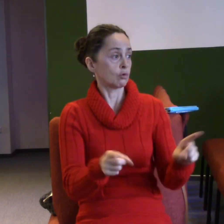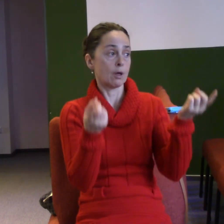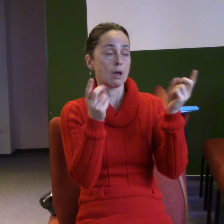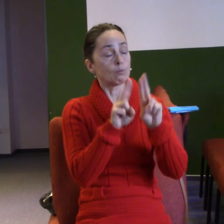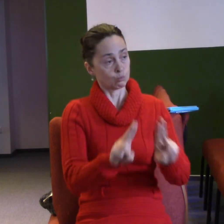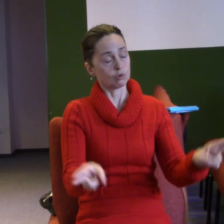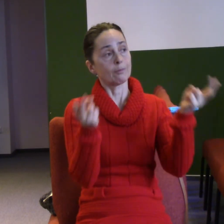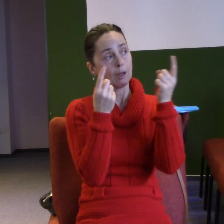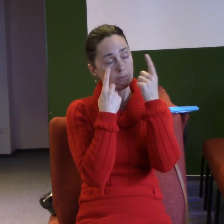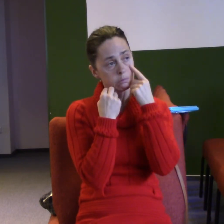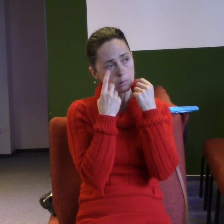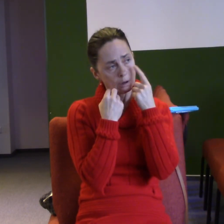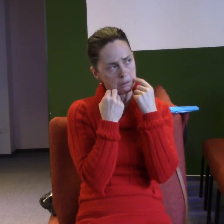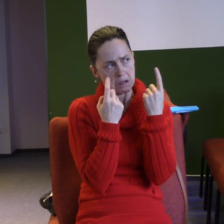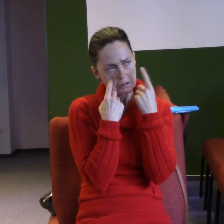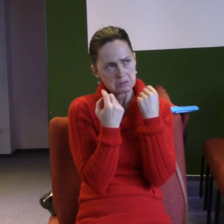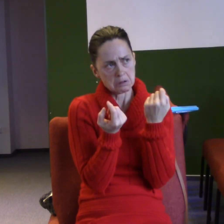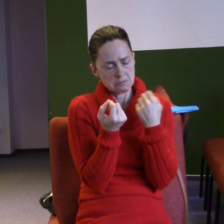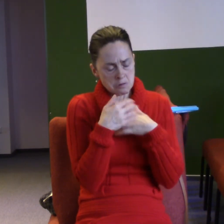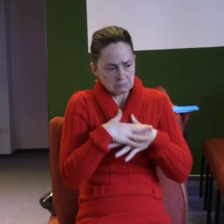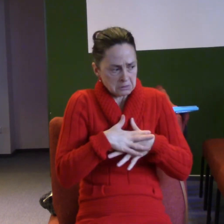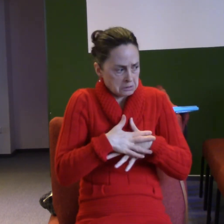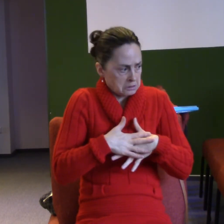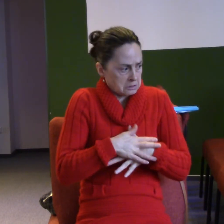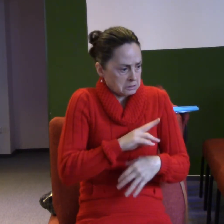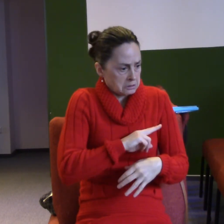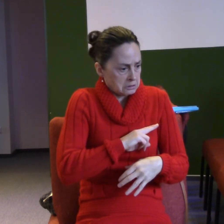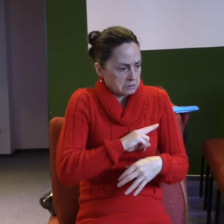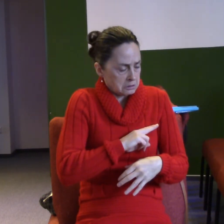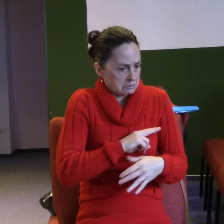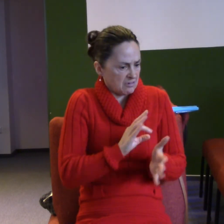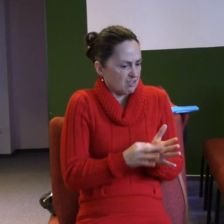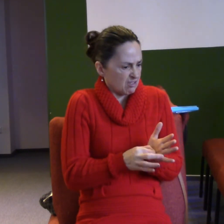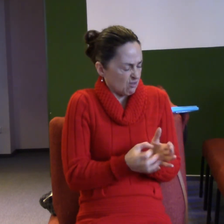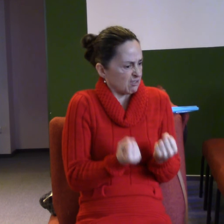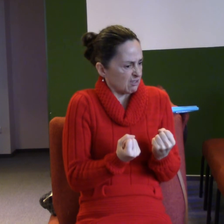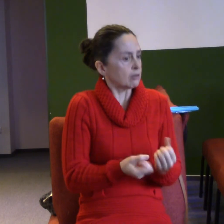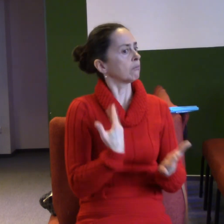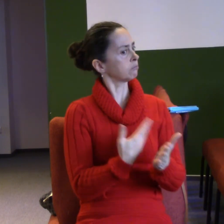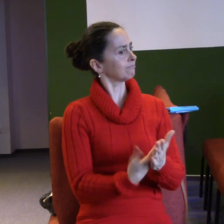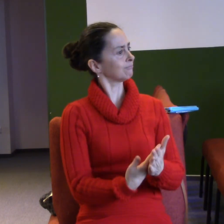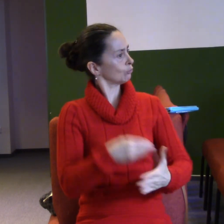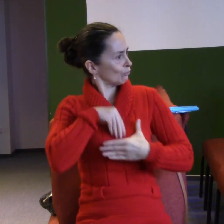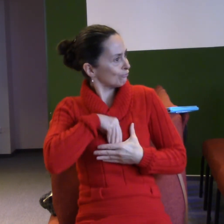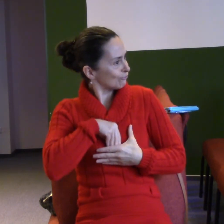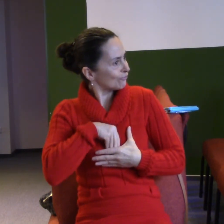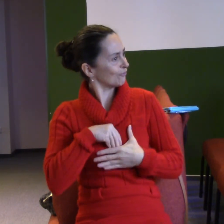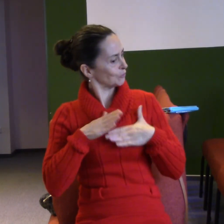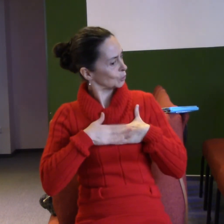můžeme truchlit a přesto můžeme mít radost. Je to zvláštní paradox. Ale ten se dá žít jenom Božím